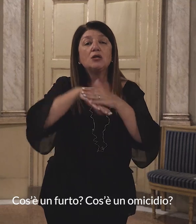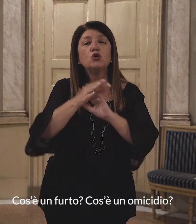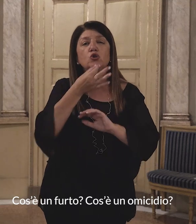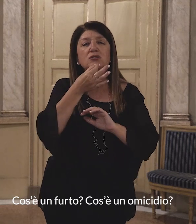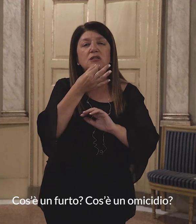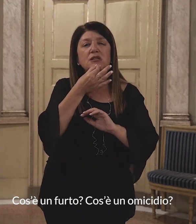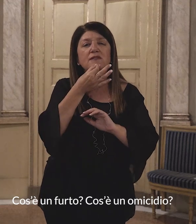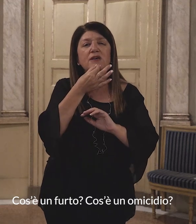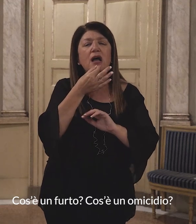un omicidio?